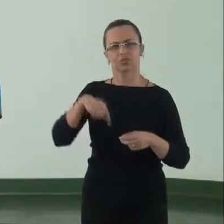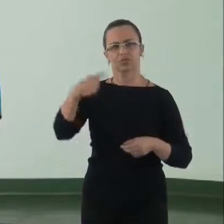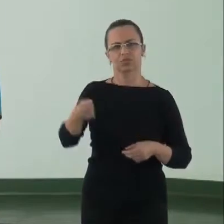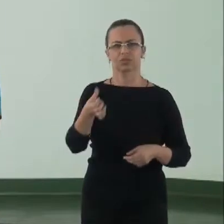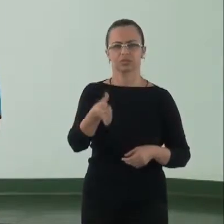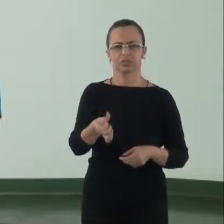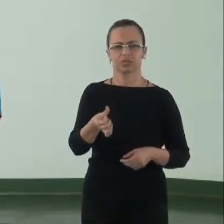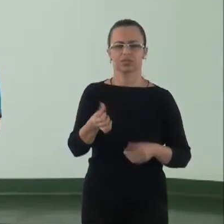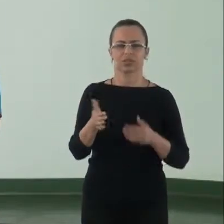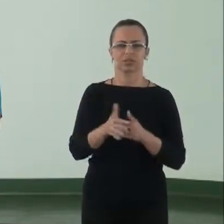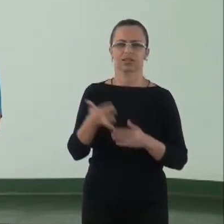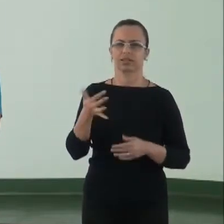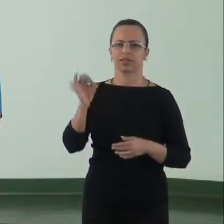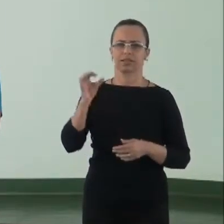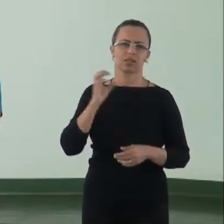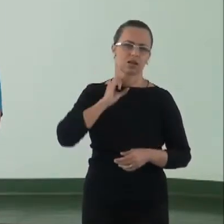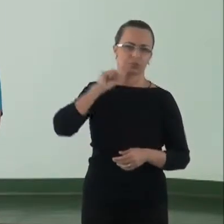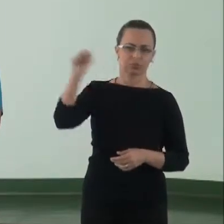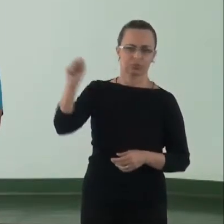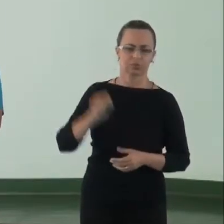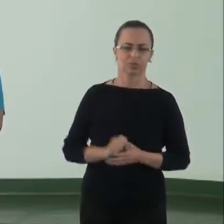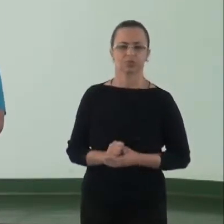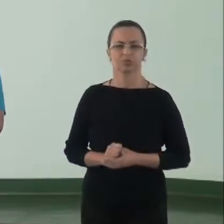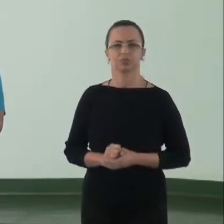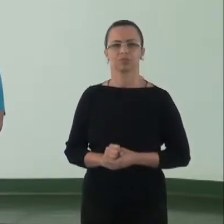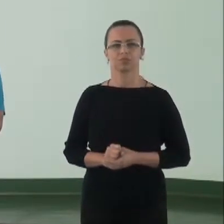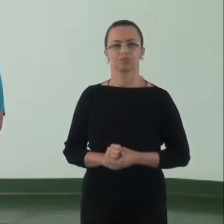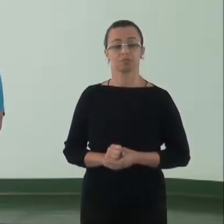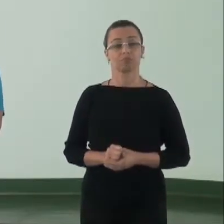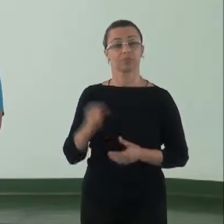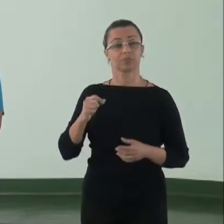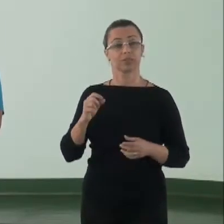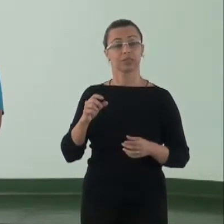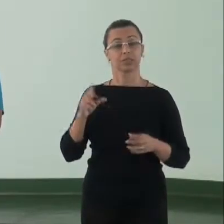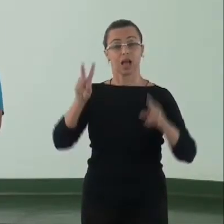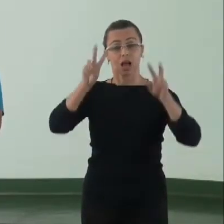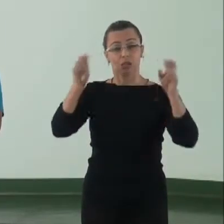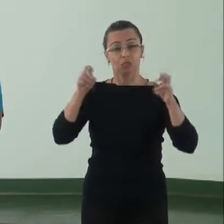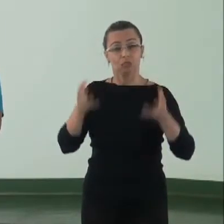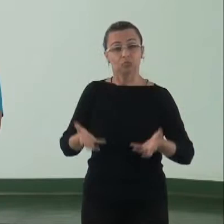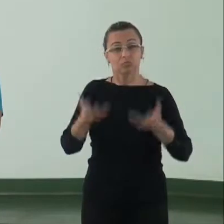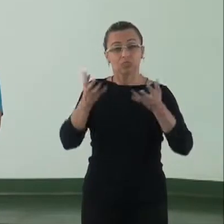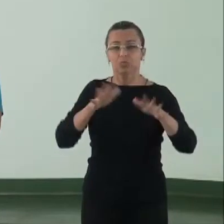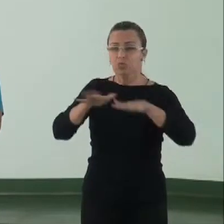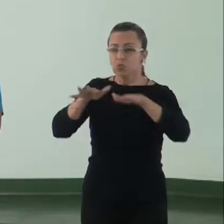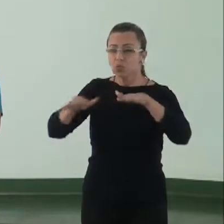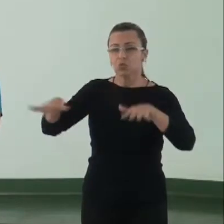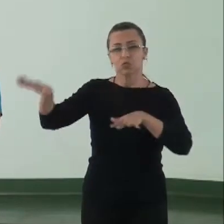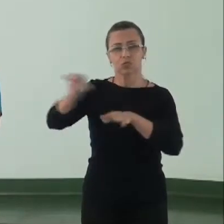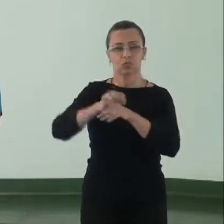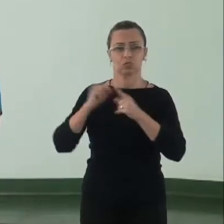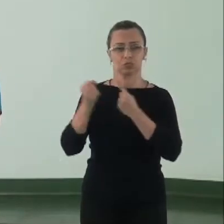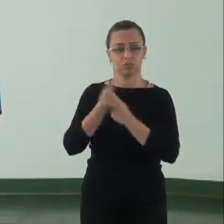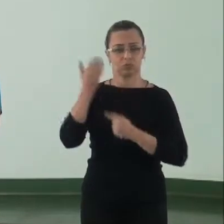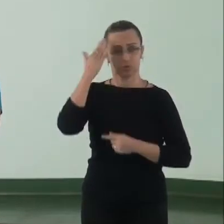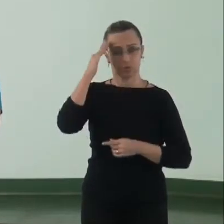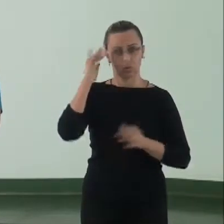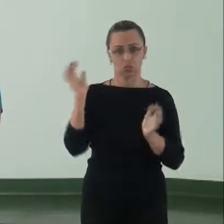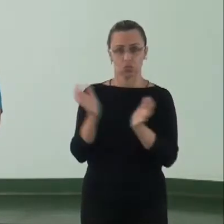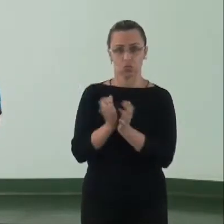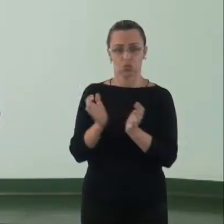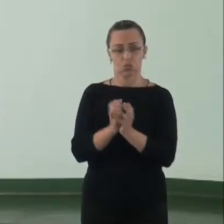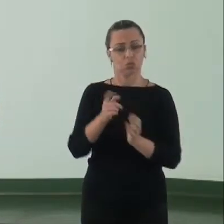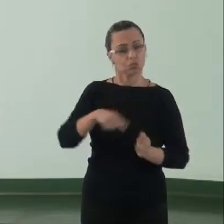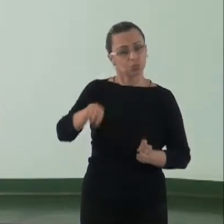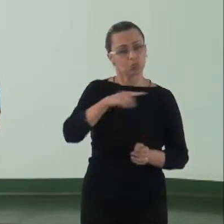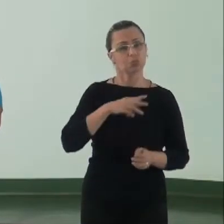para 6 a 10 de abril, com grande ênfase para mobilizar toda a sociedade. É entendimento do grupo que essa